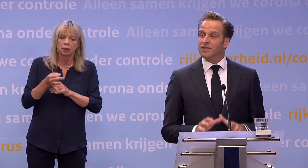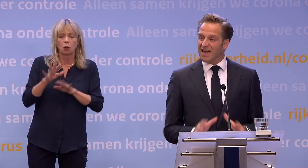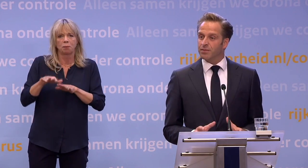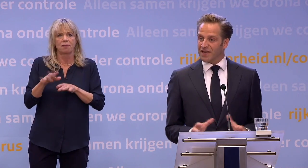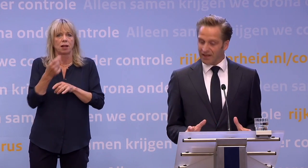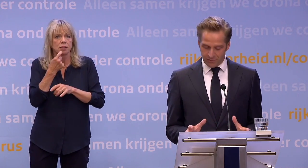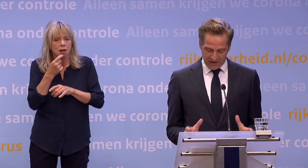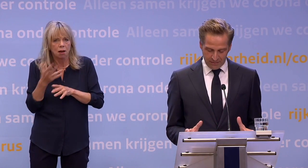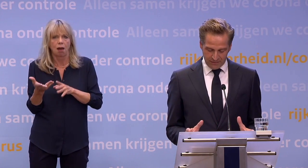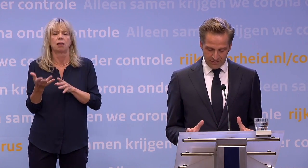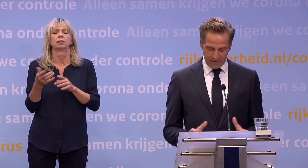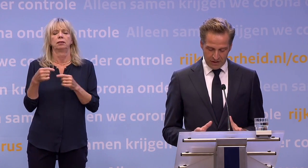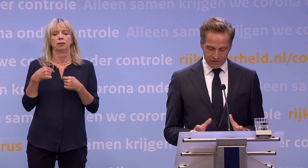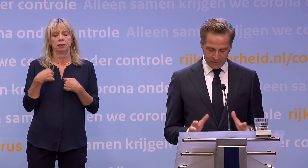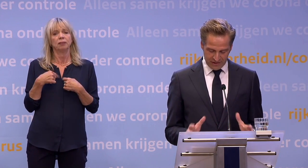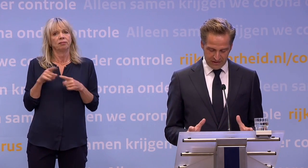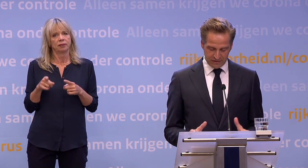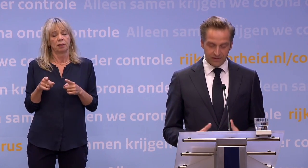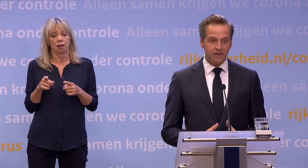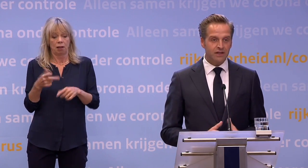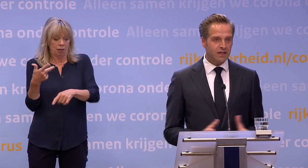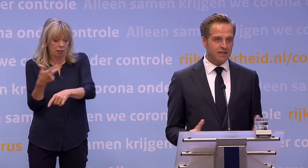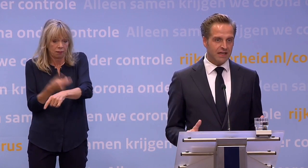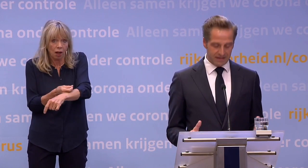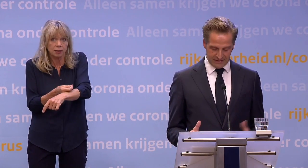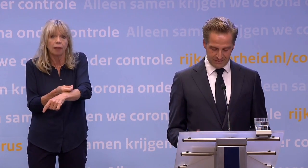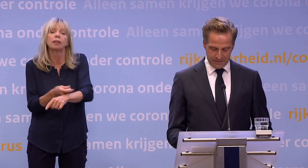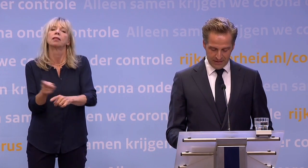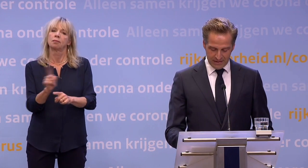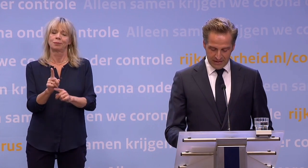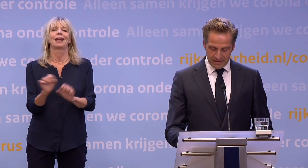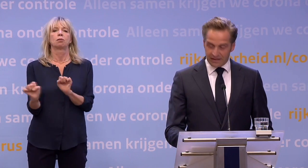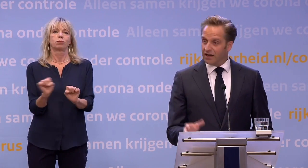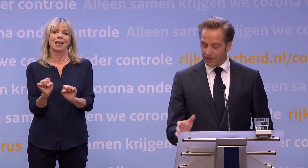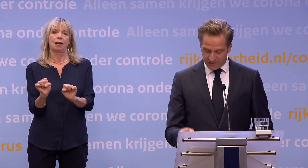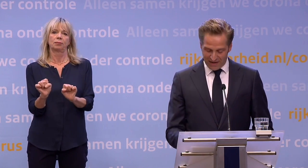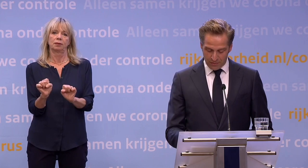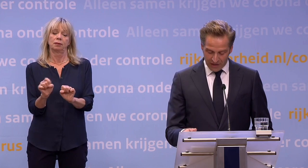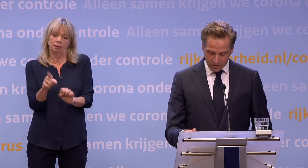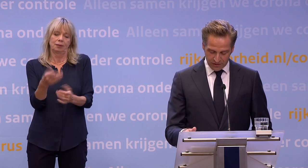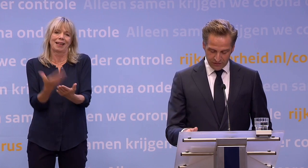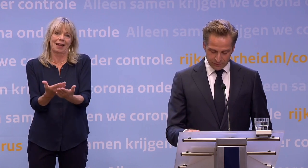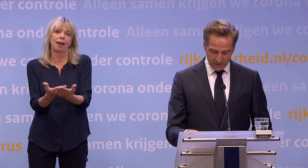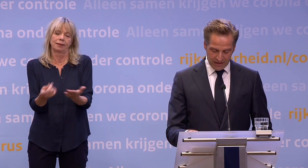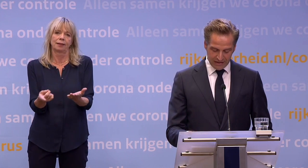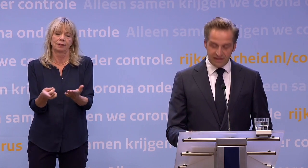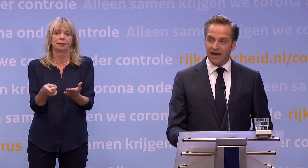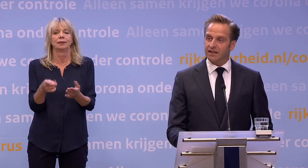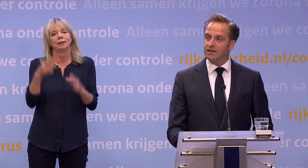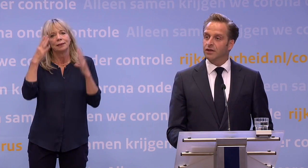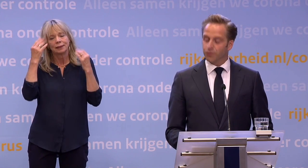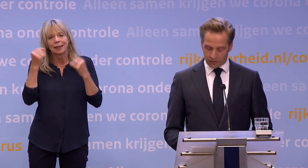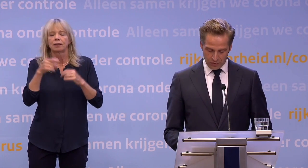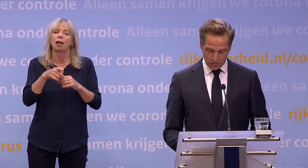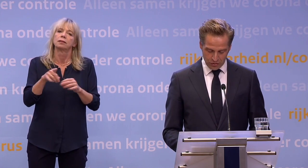Want we zijn pas echt beschermd als er een vaccin is. Dat is de realiteit. Nederland heeft samen met Duitsland, Frankrijk en